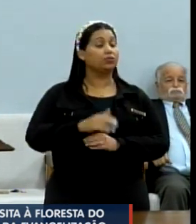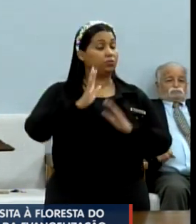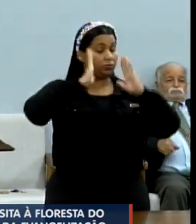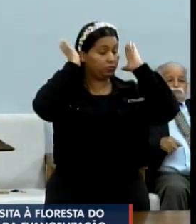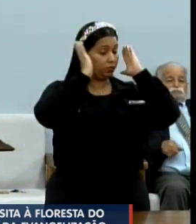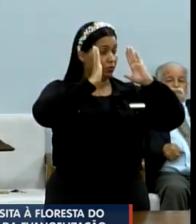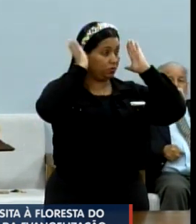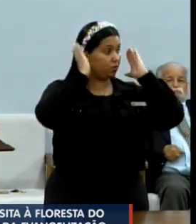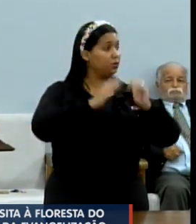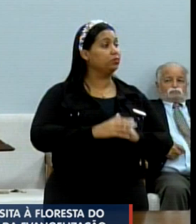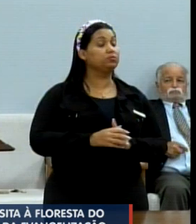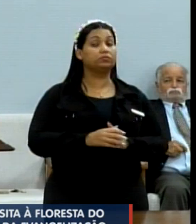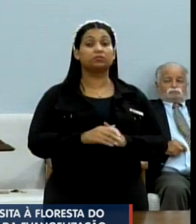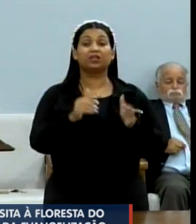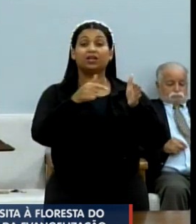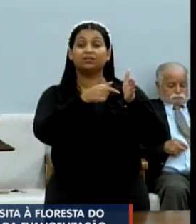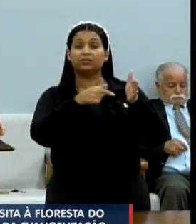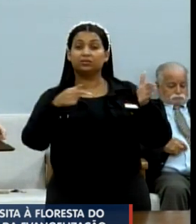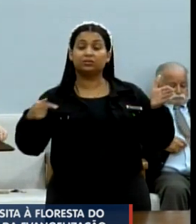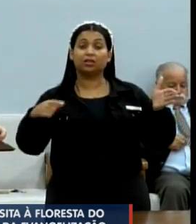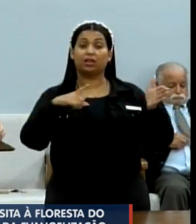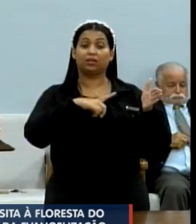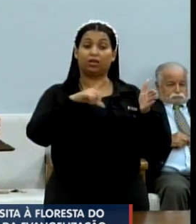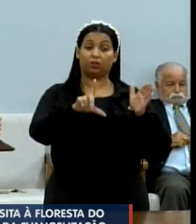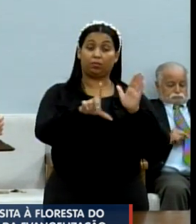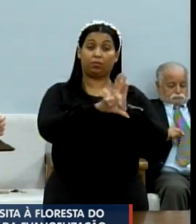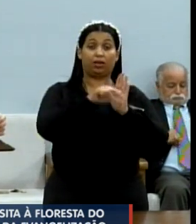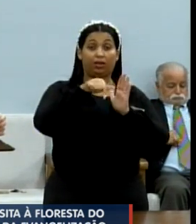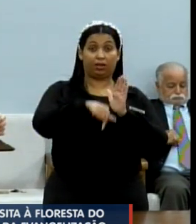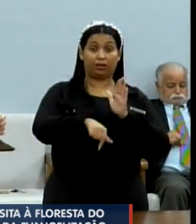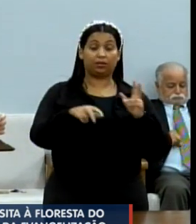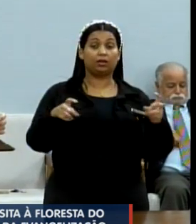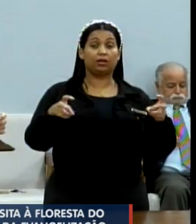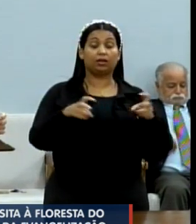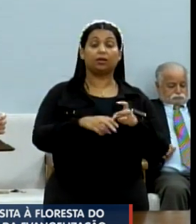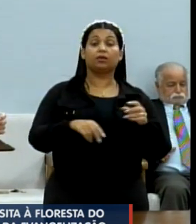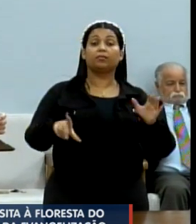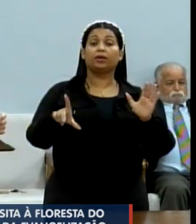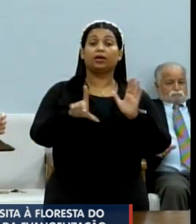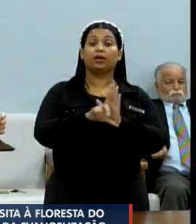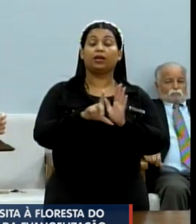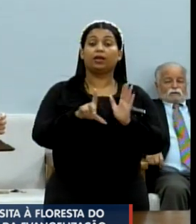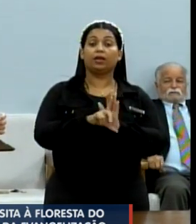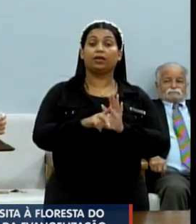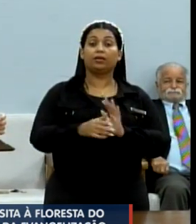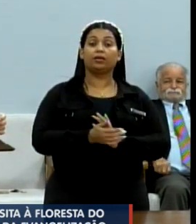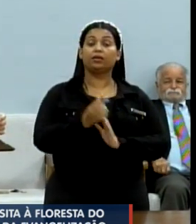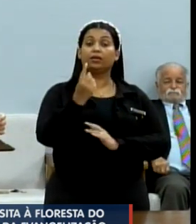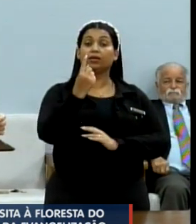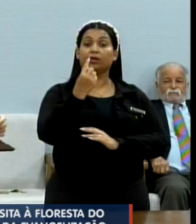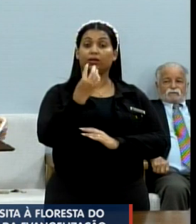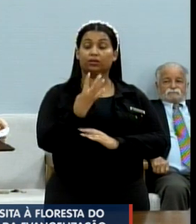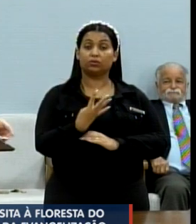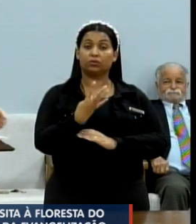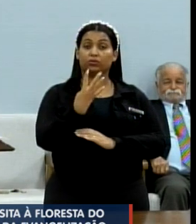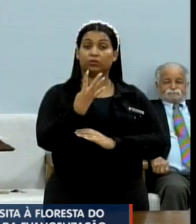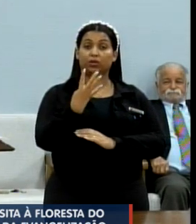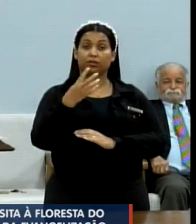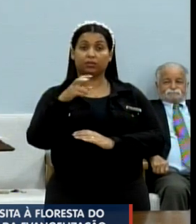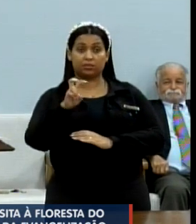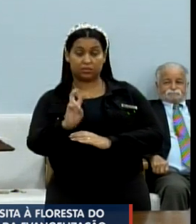a semana, nós temos uma lei na casa aqui de minha autoria, que é a lei 14.045,